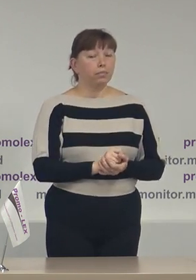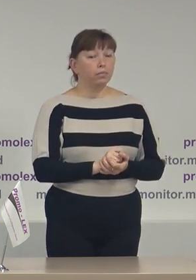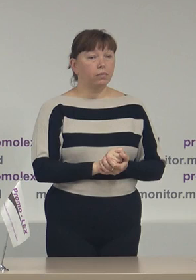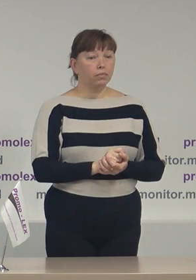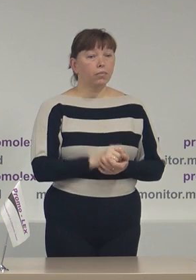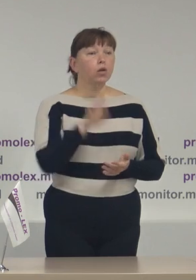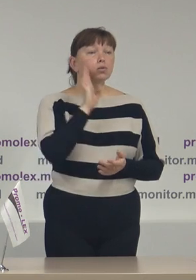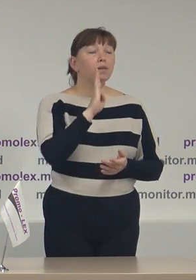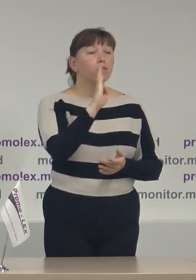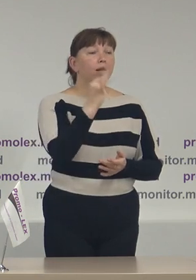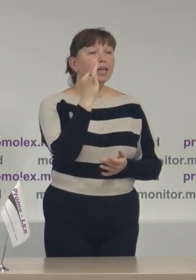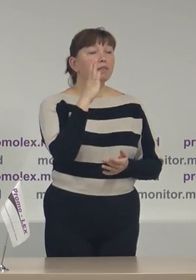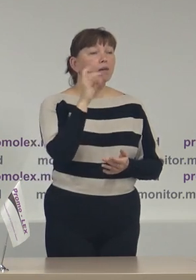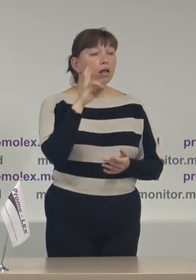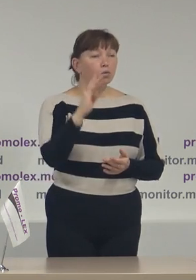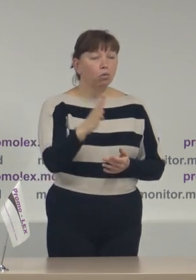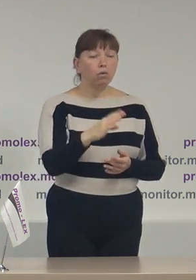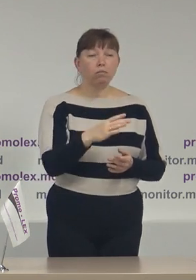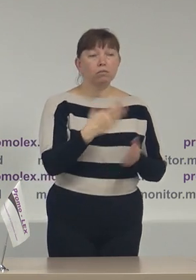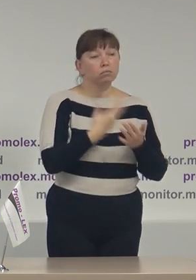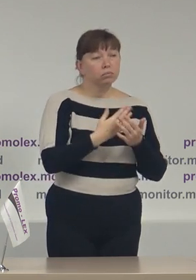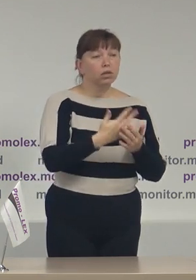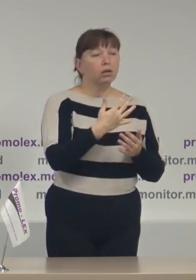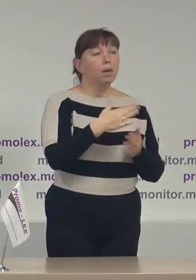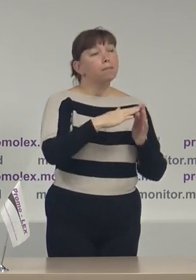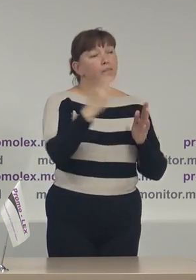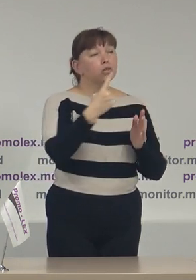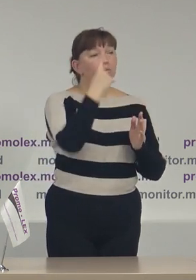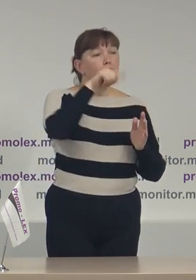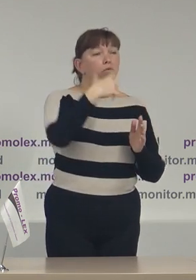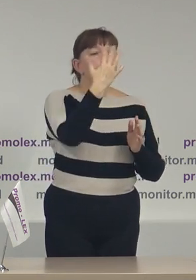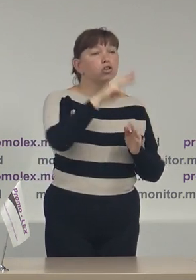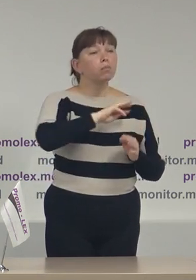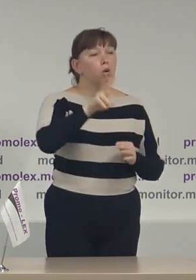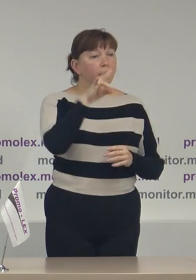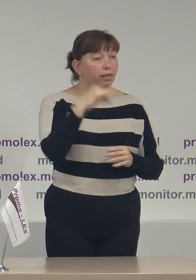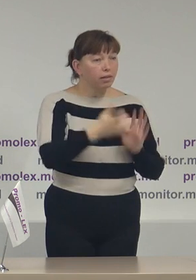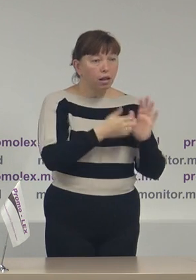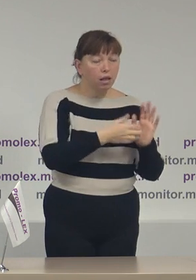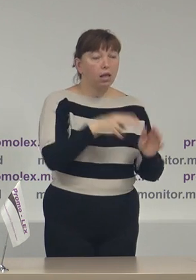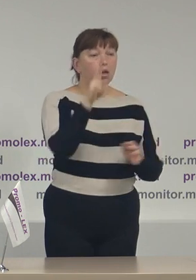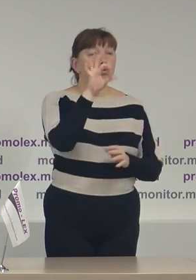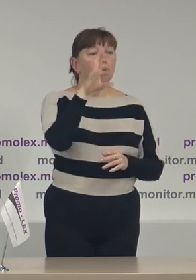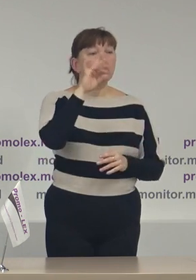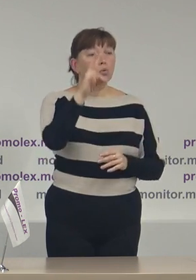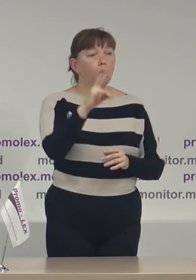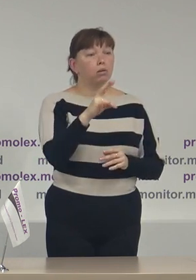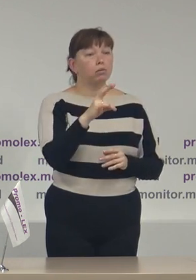Doamna Violeta Ivanov nu ar fi raportat peste 1,5 milioane de lei, domnul Dodon